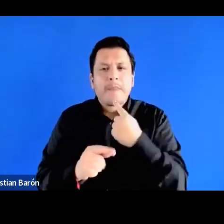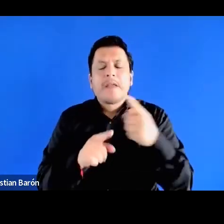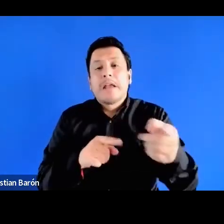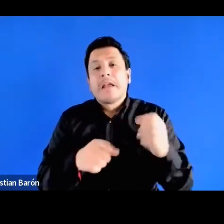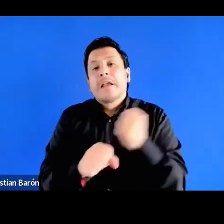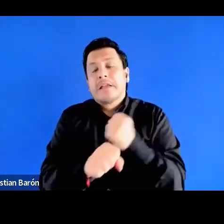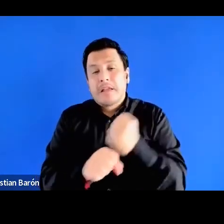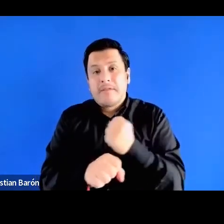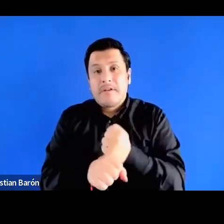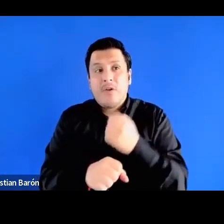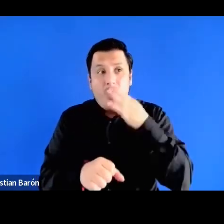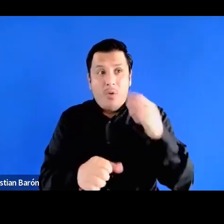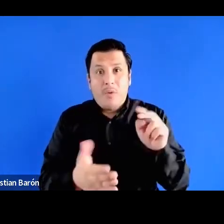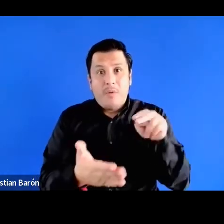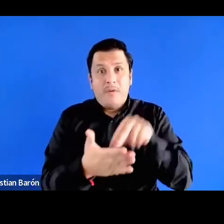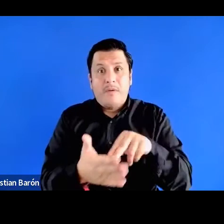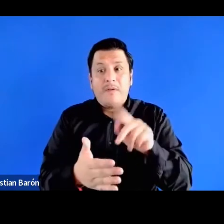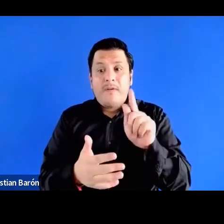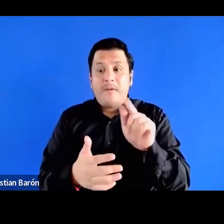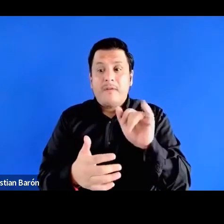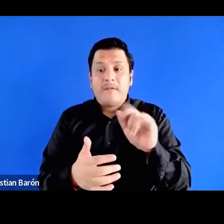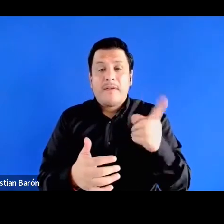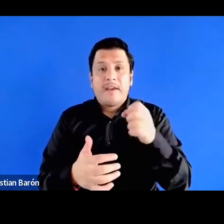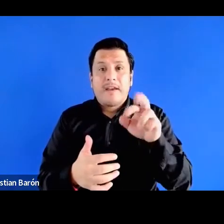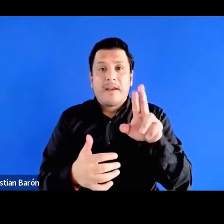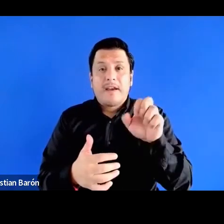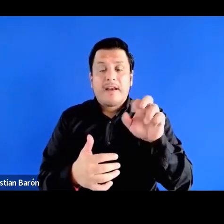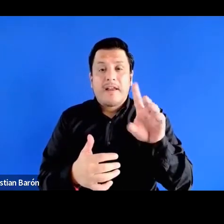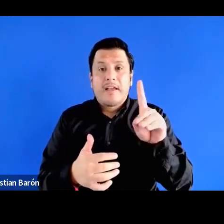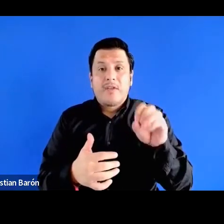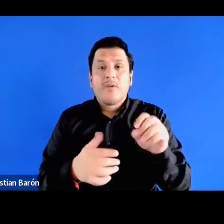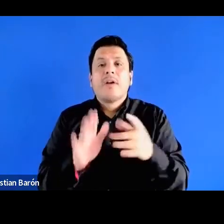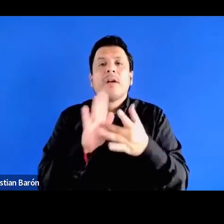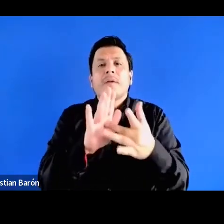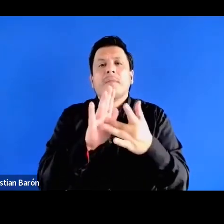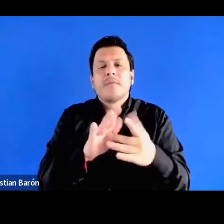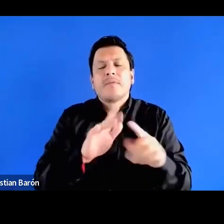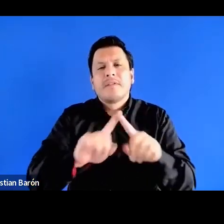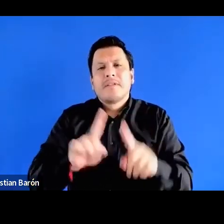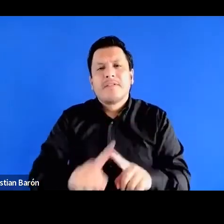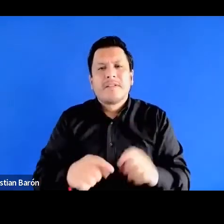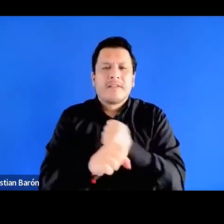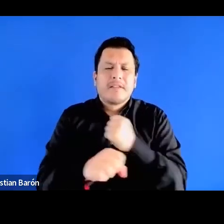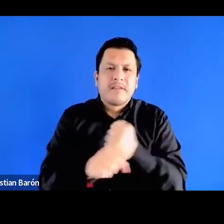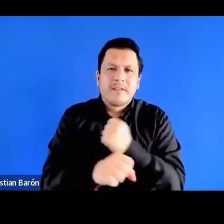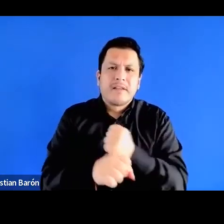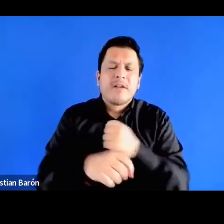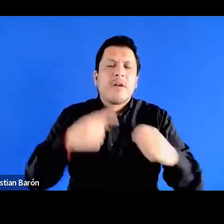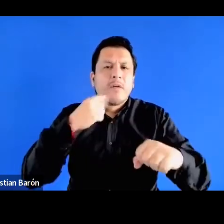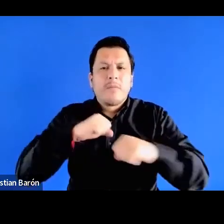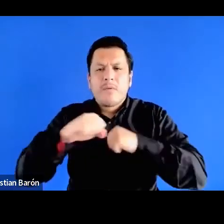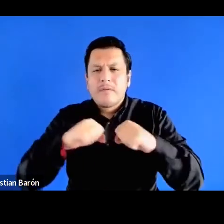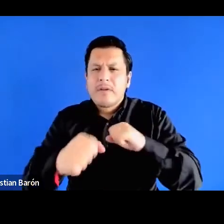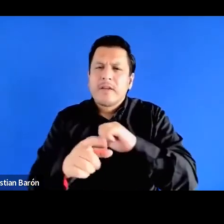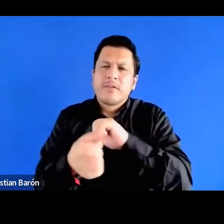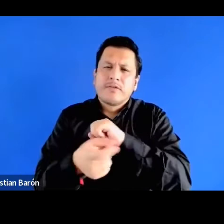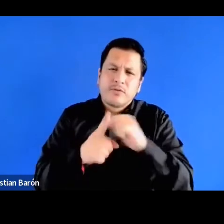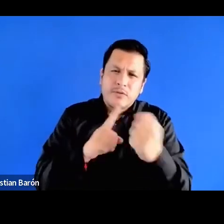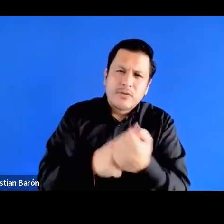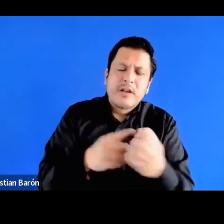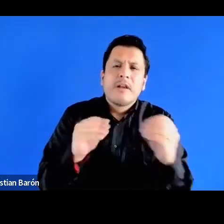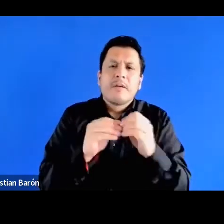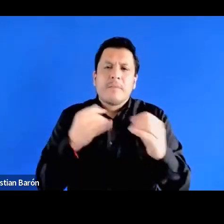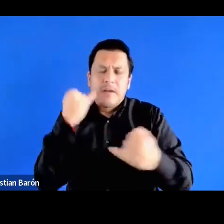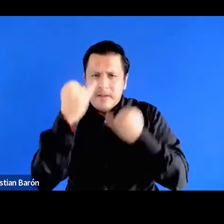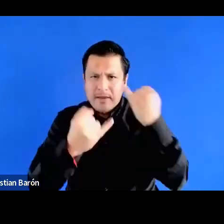de Figueiredo como mostra Mara contiene temas como la trajetoria de la movilidad social y la identidad